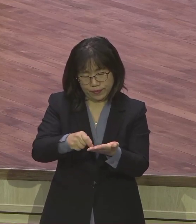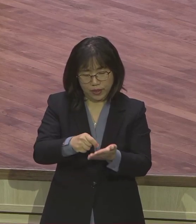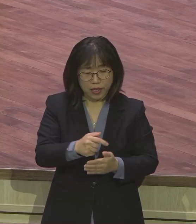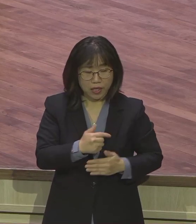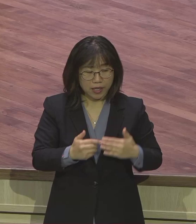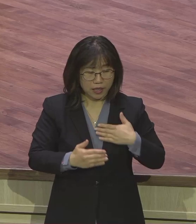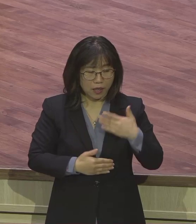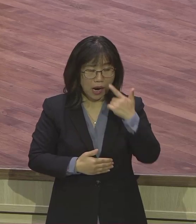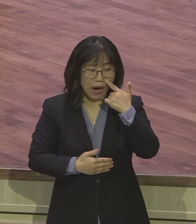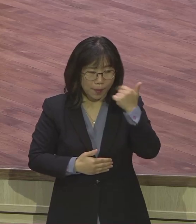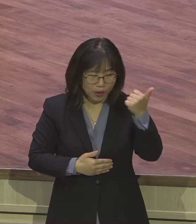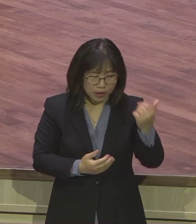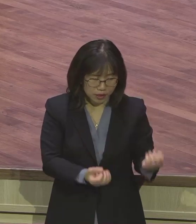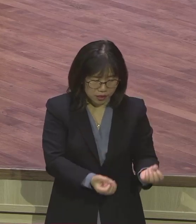제사장 집화이란 말이에요. 제사장.